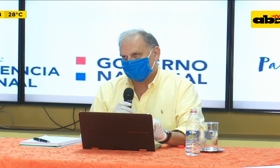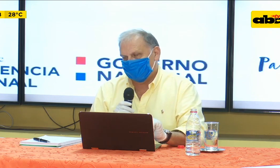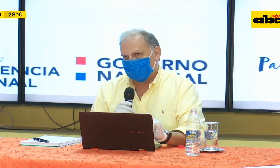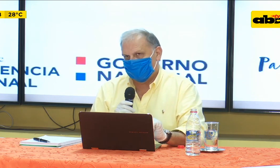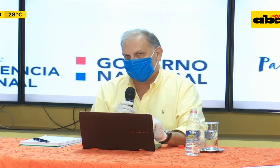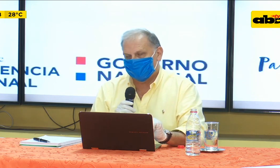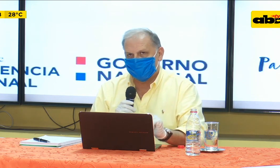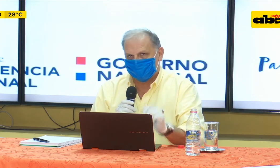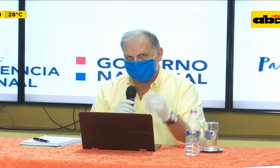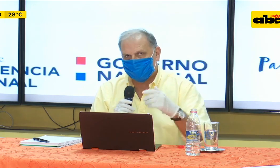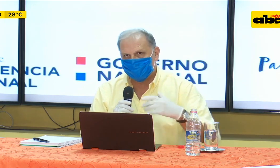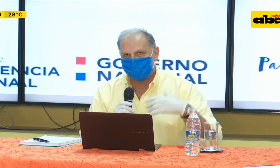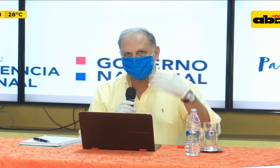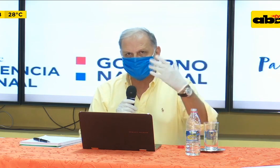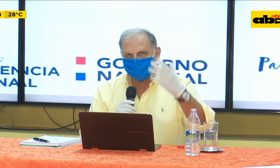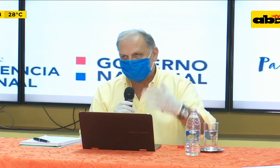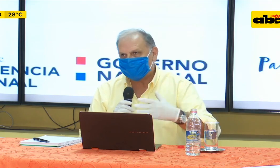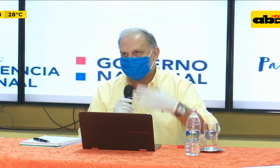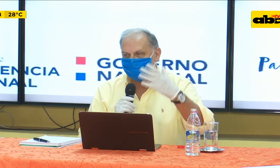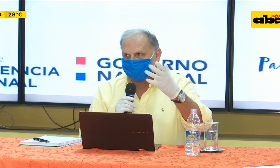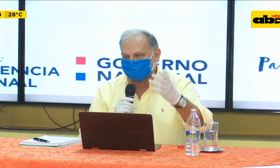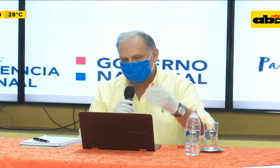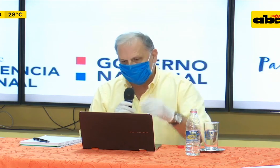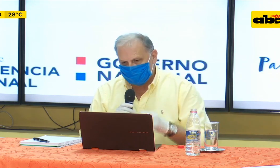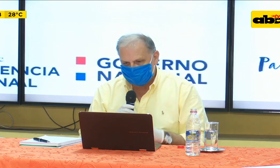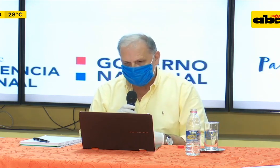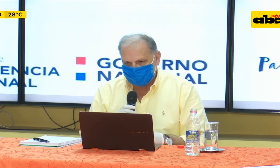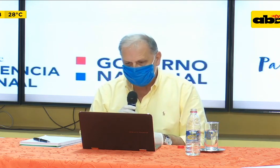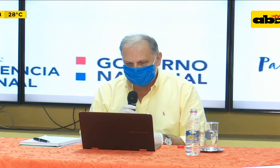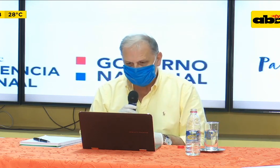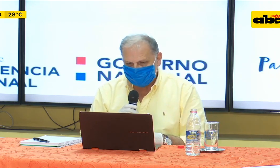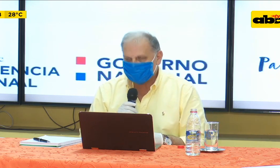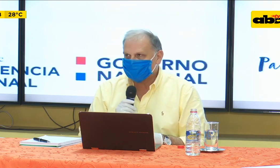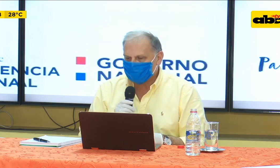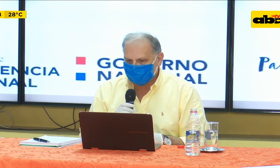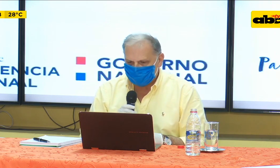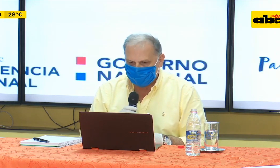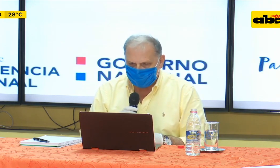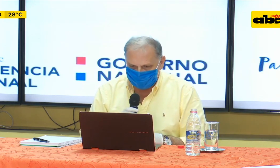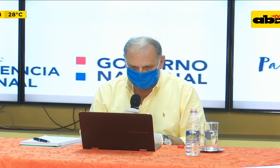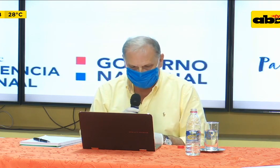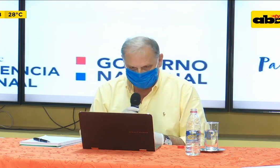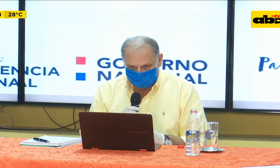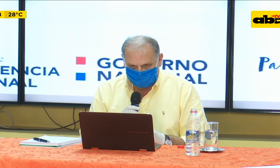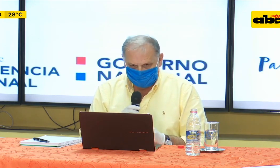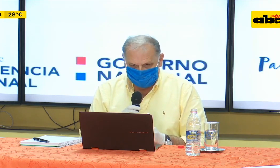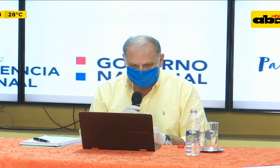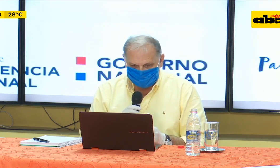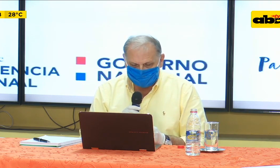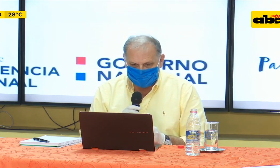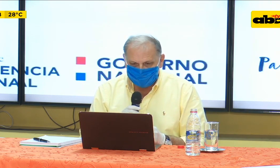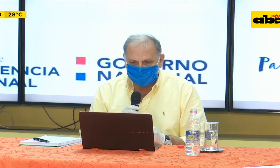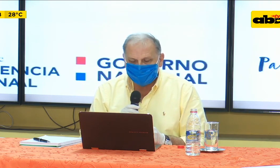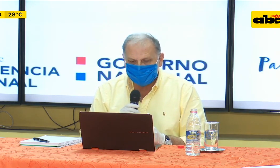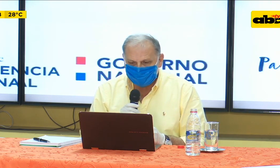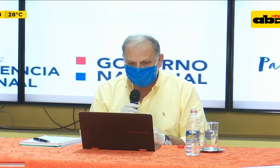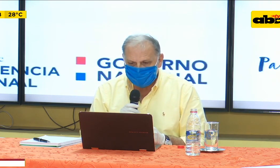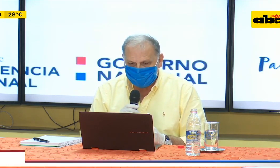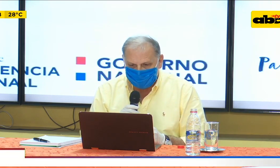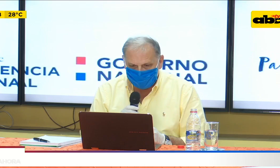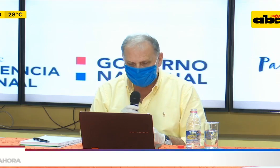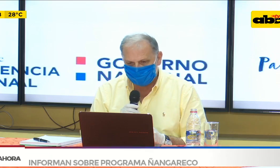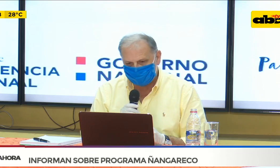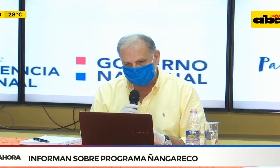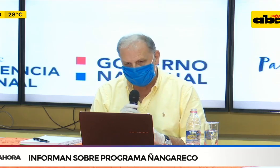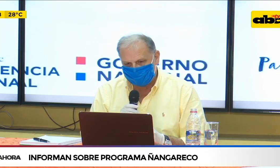el programa Ñengarecón empezó a activar hacia el Chaco paraguayo. En este sentido, hemos